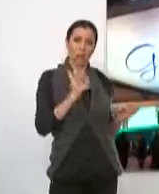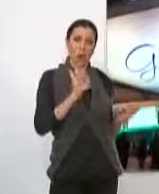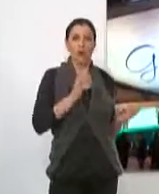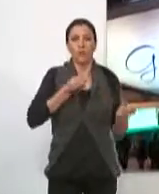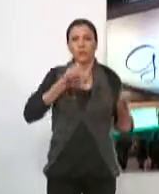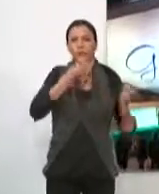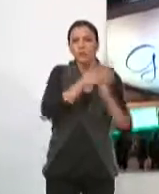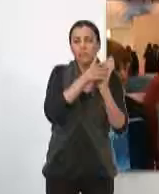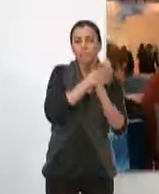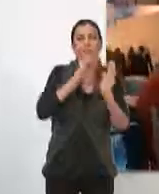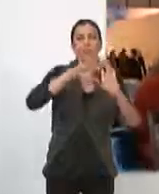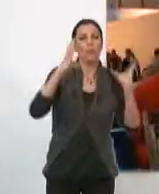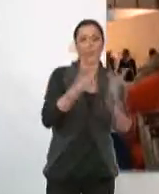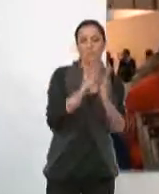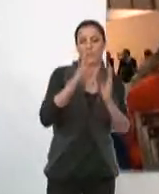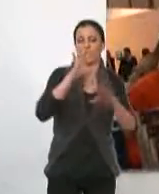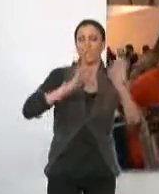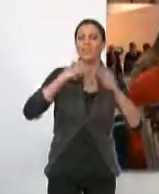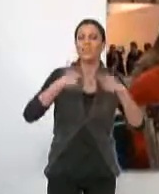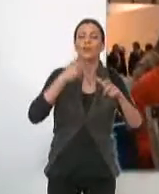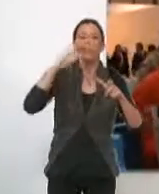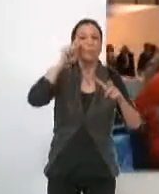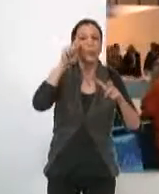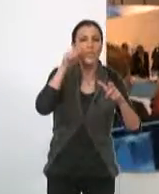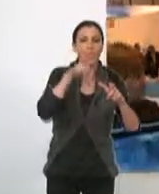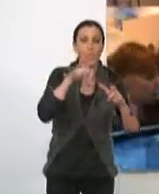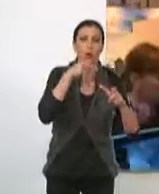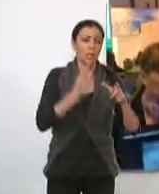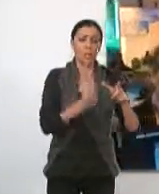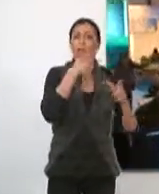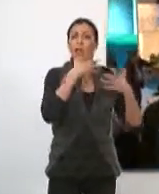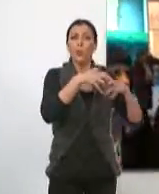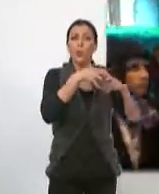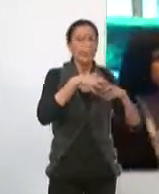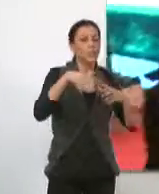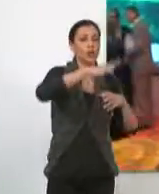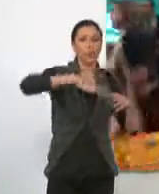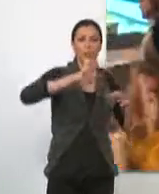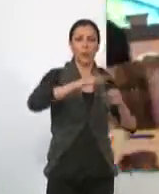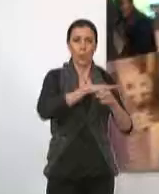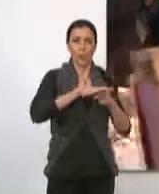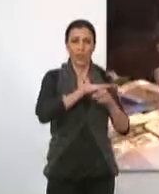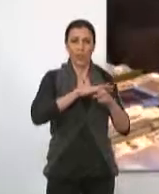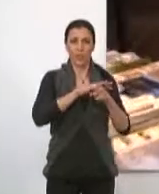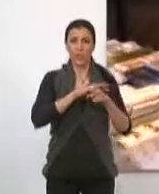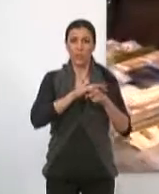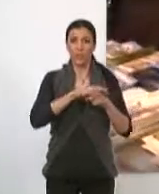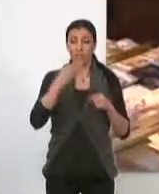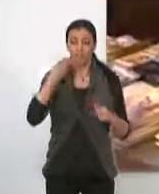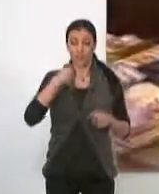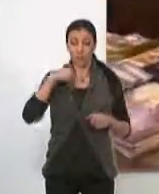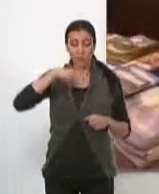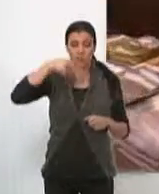a este escaparate mundial del sector turístico que viene a ser la primera industria de la provincia. El